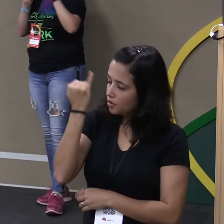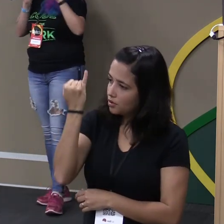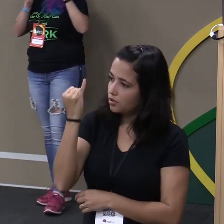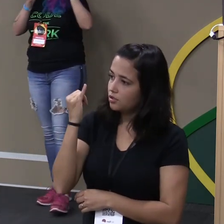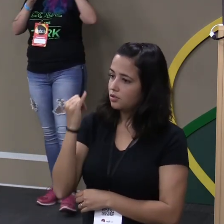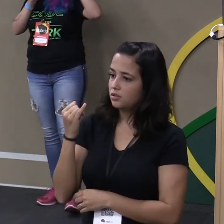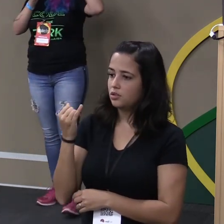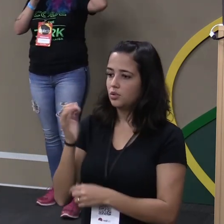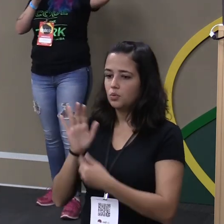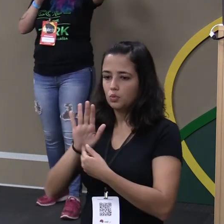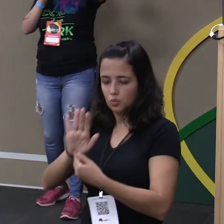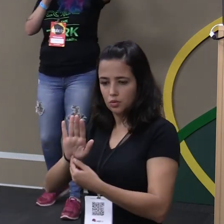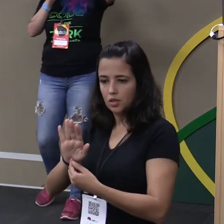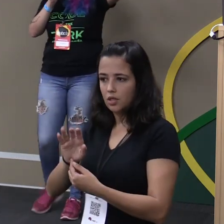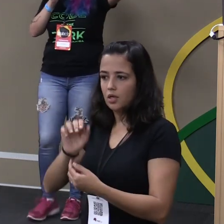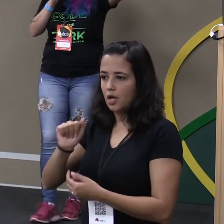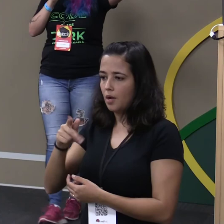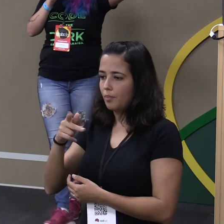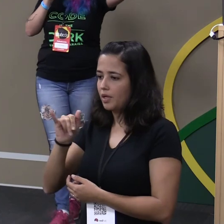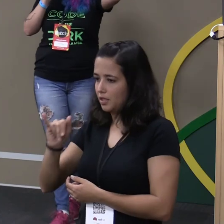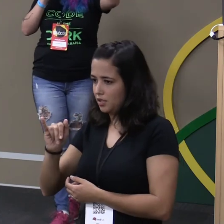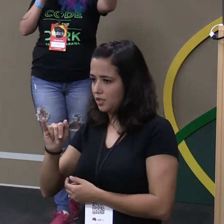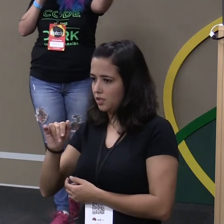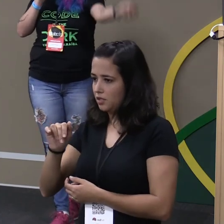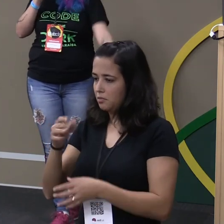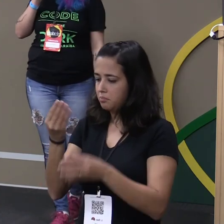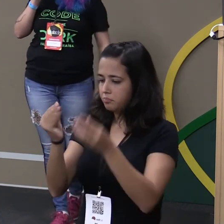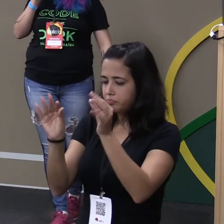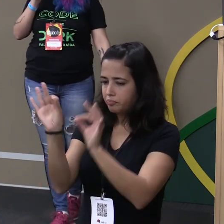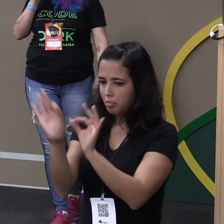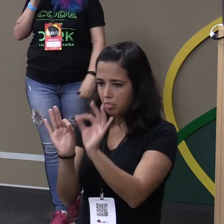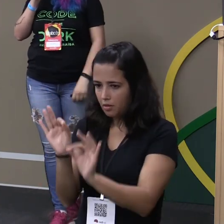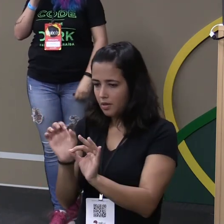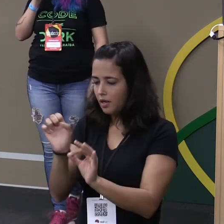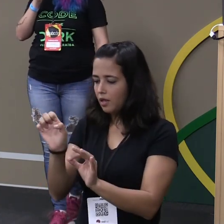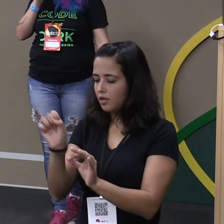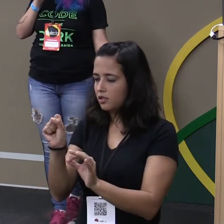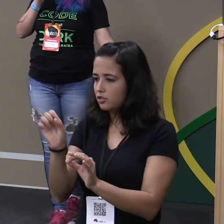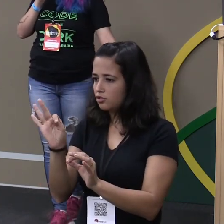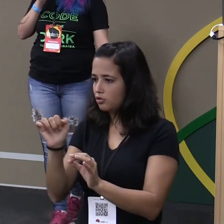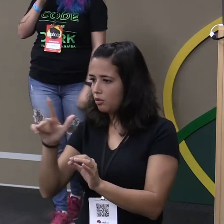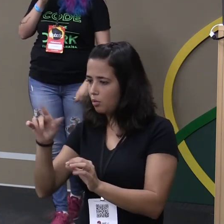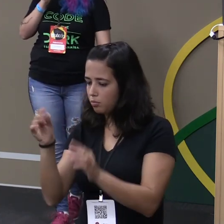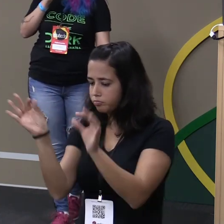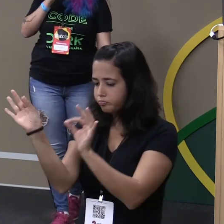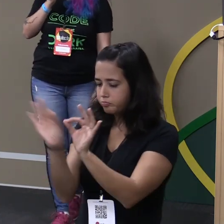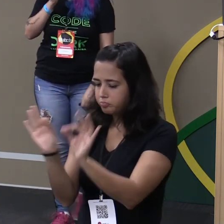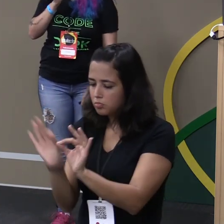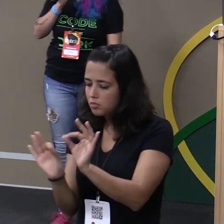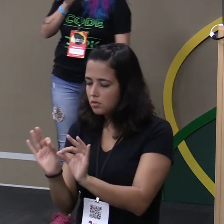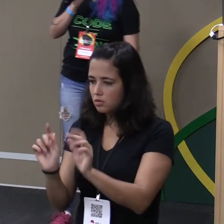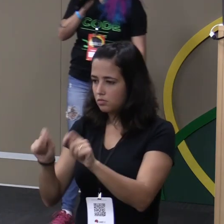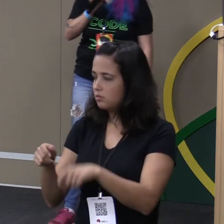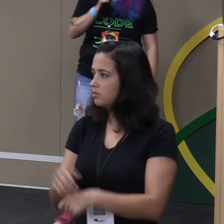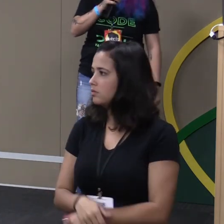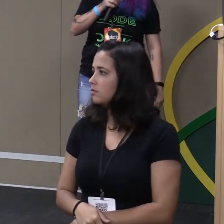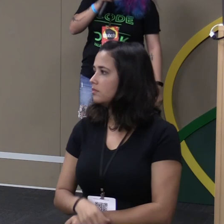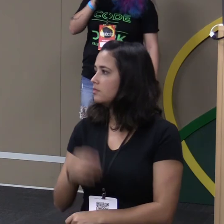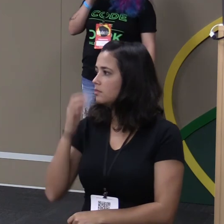deixar exposta uma API de estilo pra pessoa ter facilidade pra customizar né pelo amor de Deus